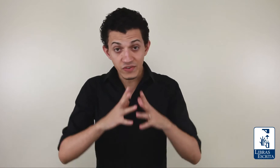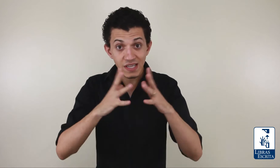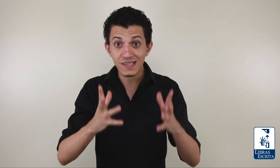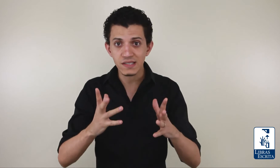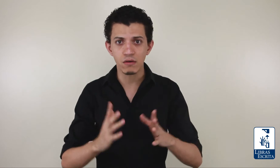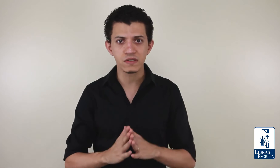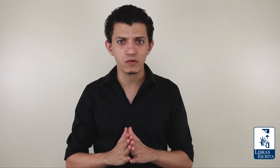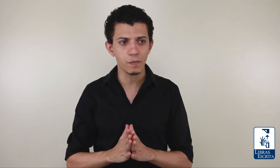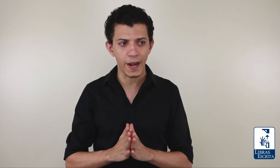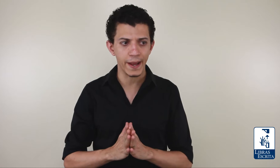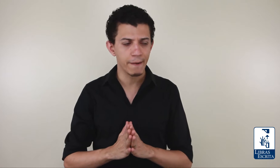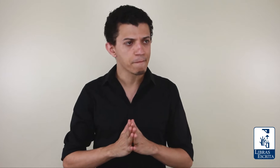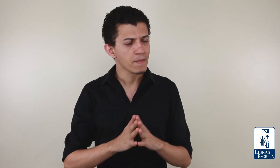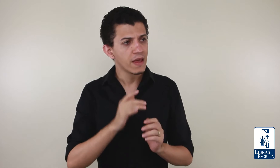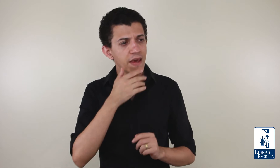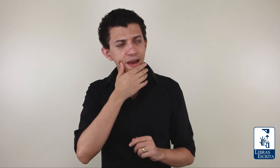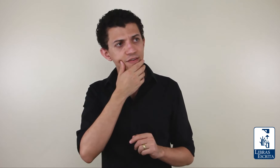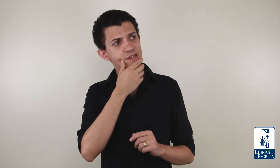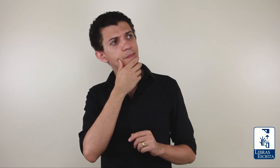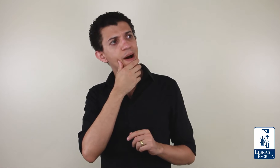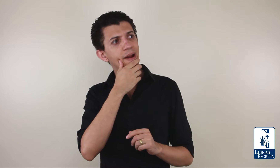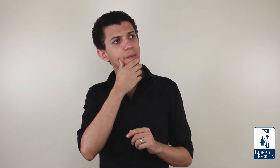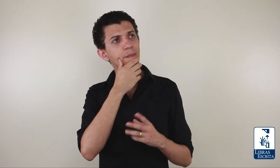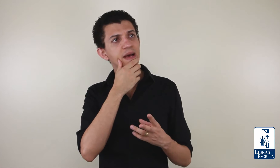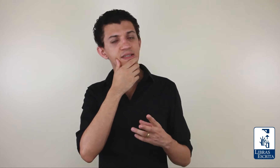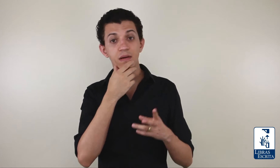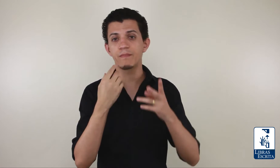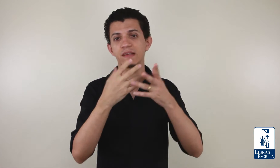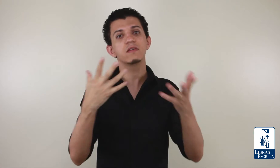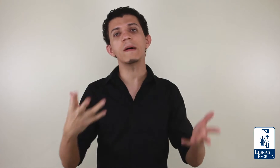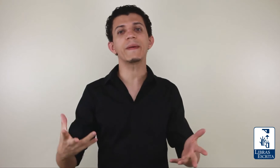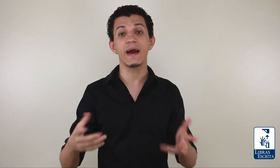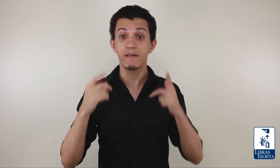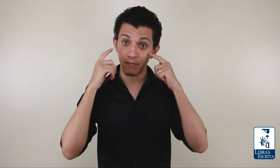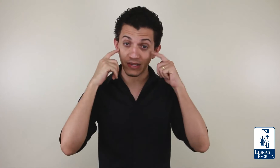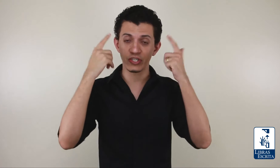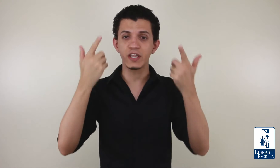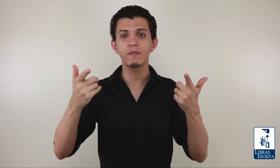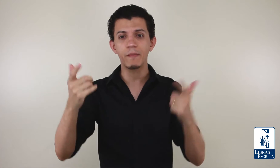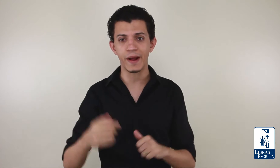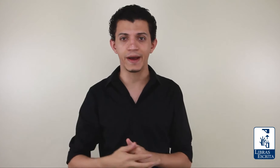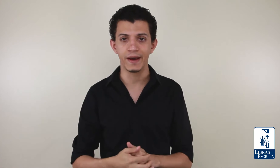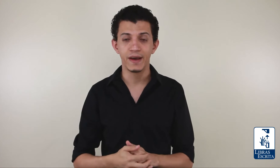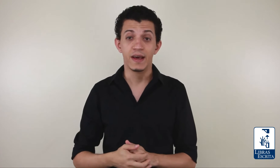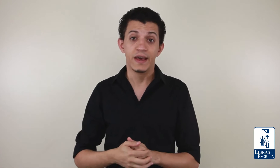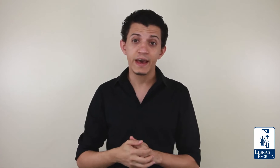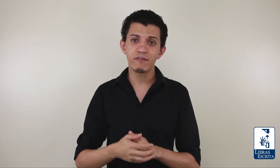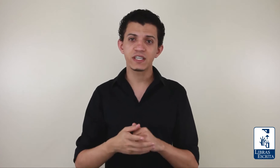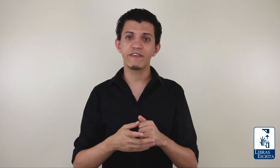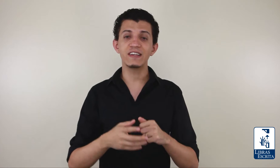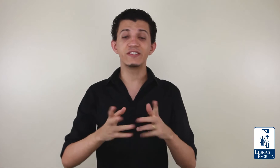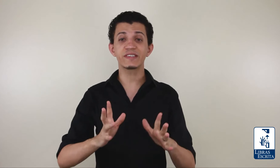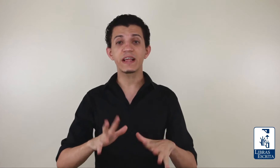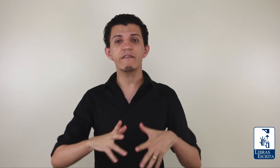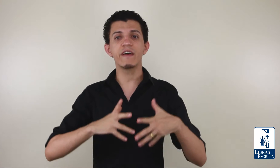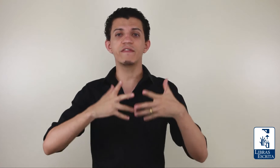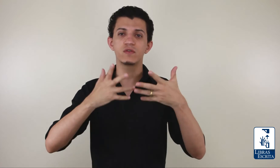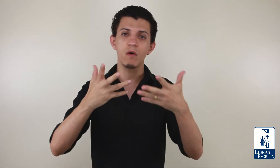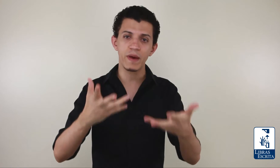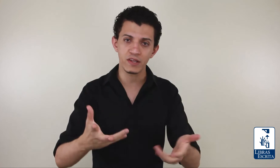você esqueceu o sinal de praia. E aí você para e pensa, pensa numa praia, imagina uma praia. E aí você vai descrever visualmente